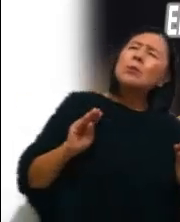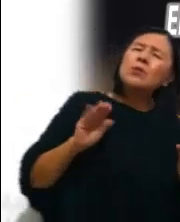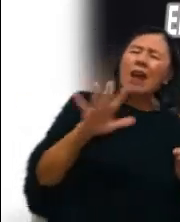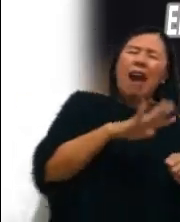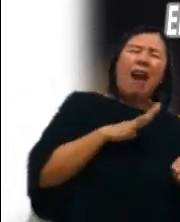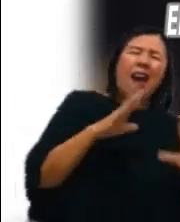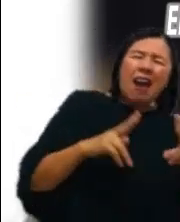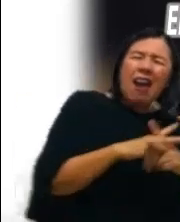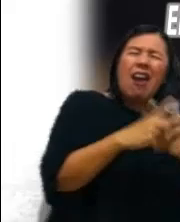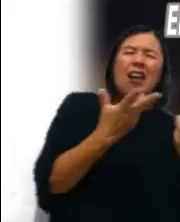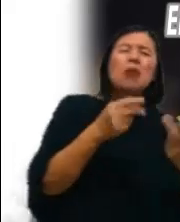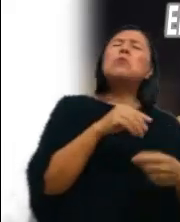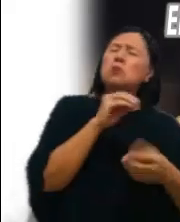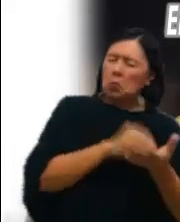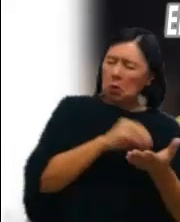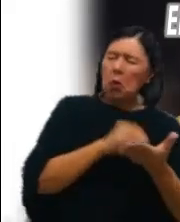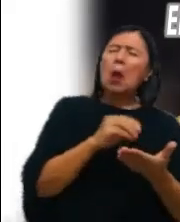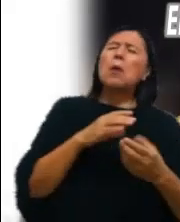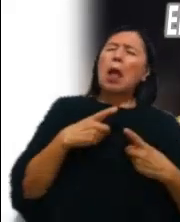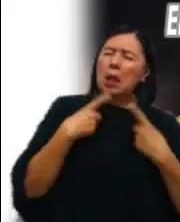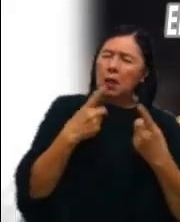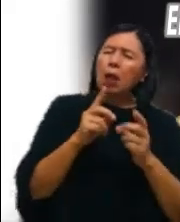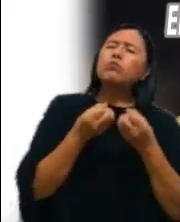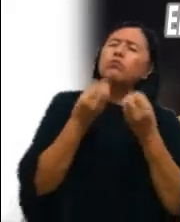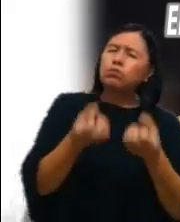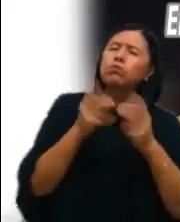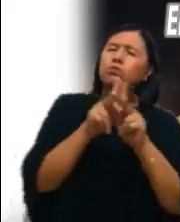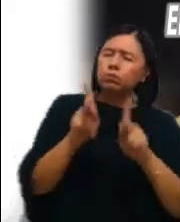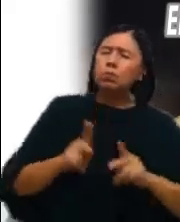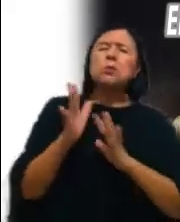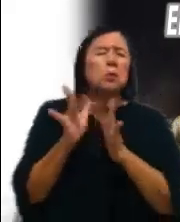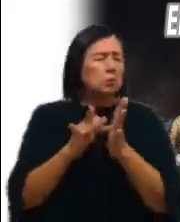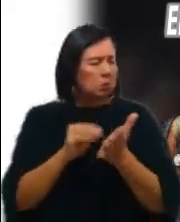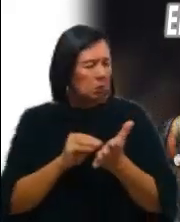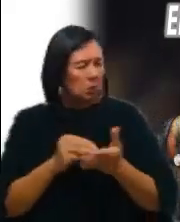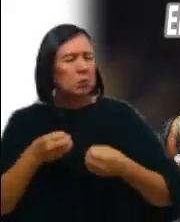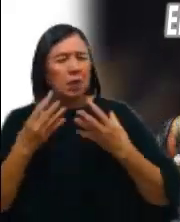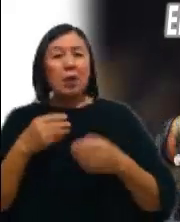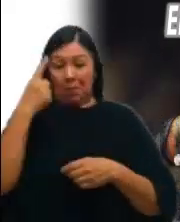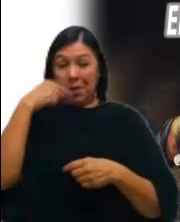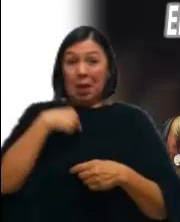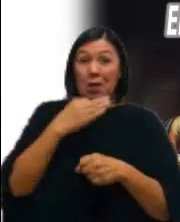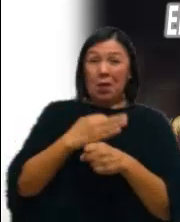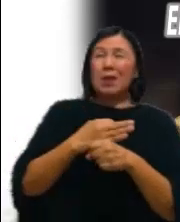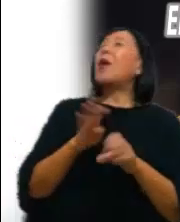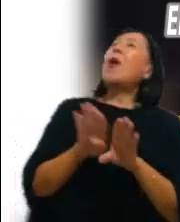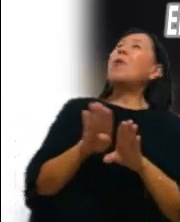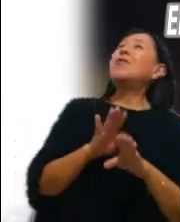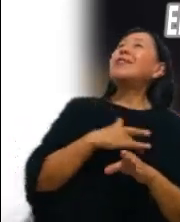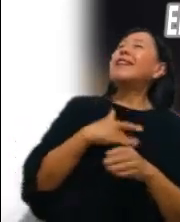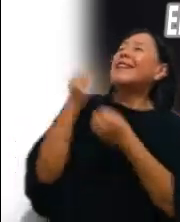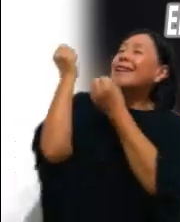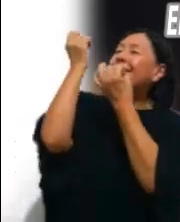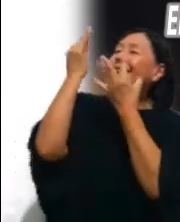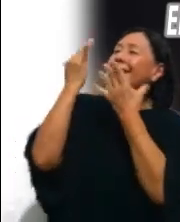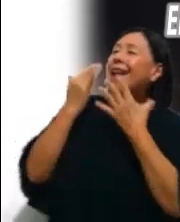ofreciendo su propuesta de paz Para mí este momento es un instante de gracia Y un regalo de su amor